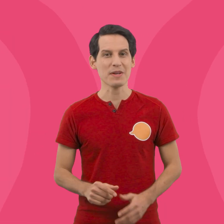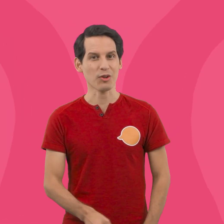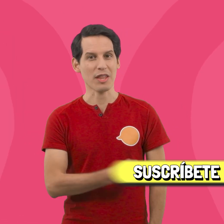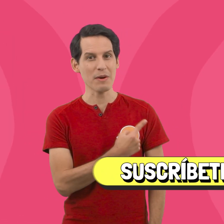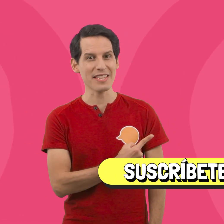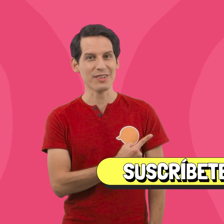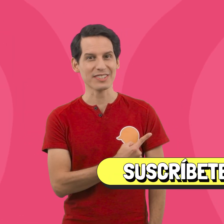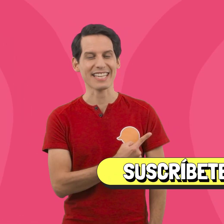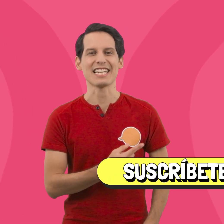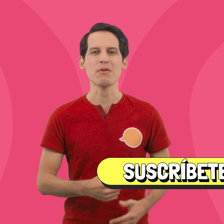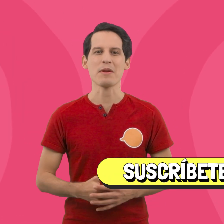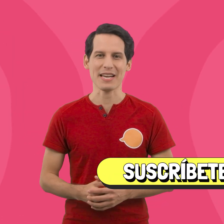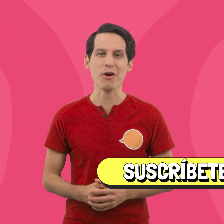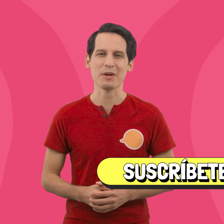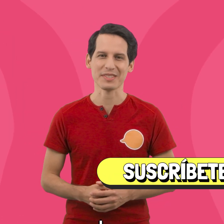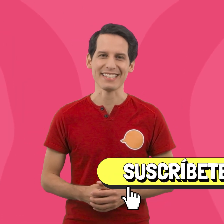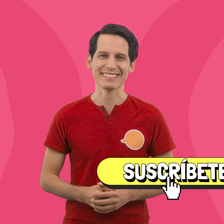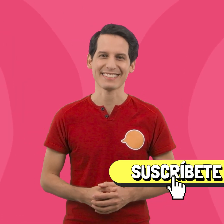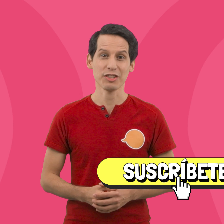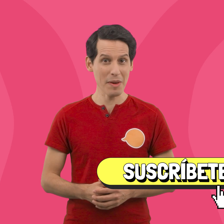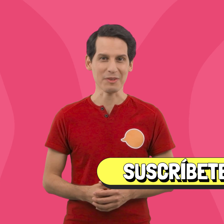viendo los demás videos que tenemos preparados para ustedes ¡Nos vemos!